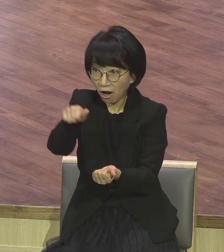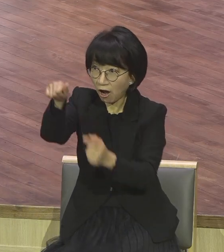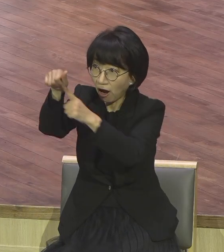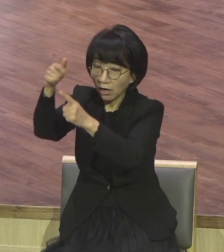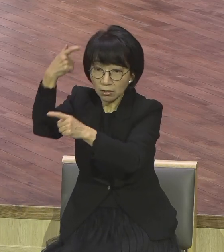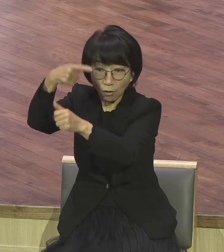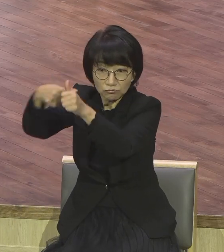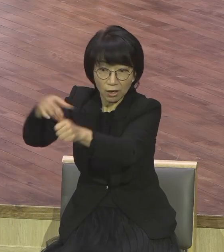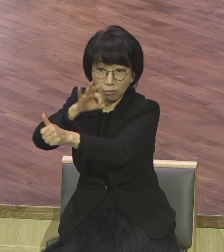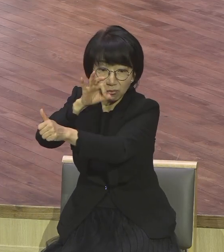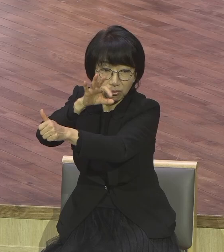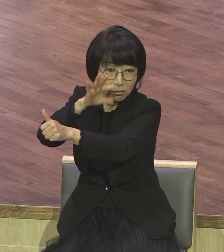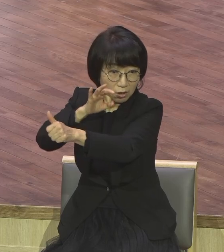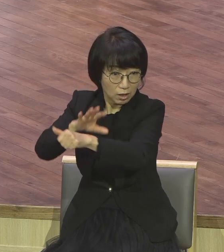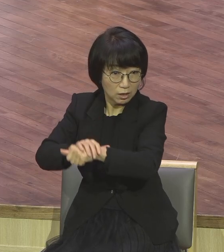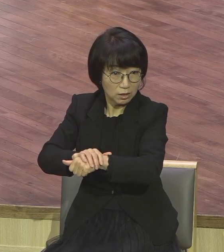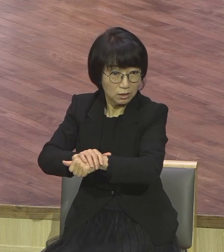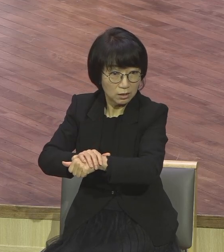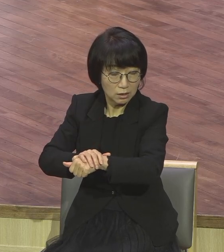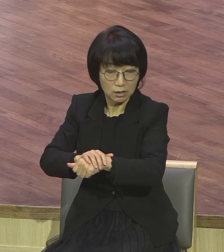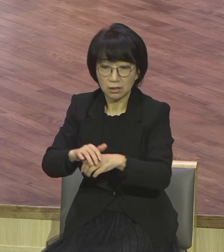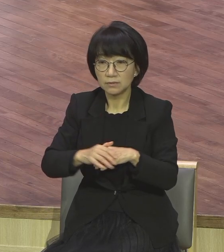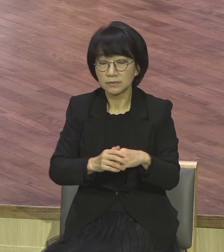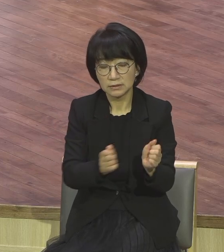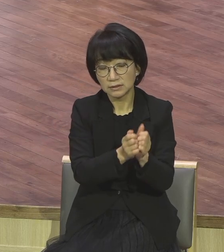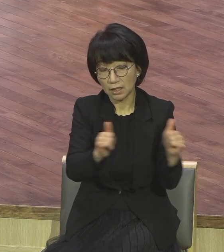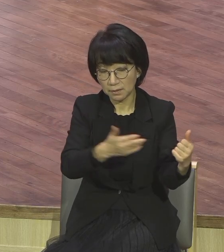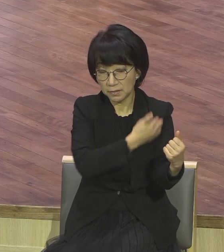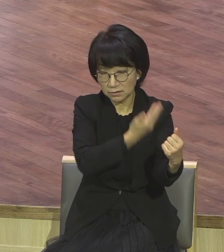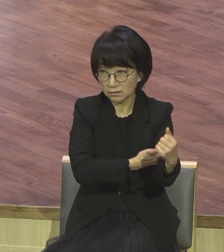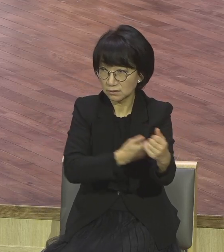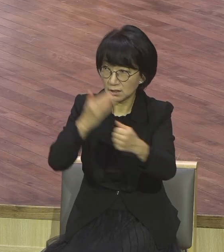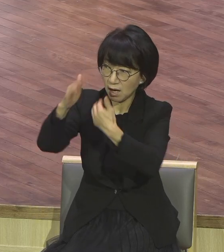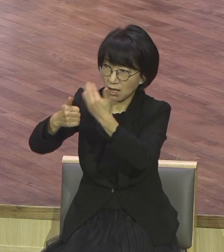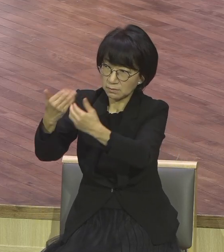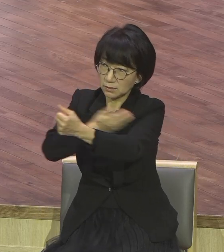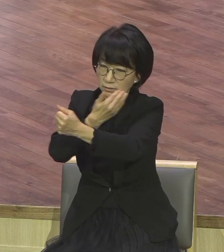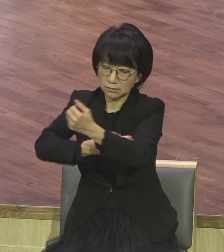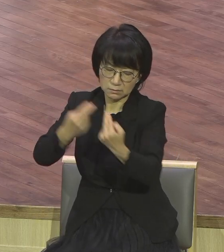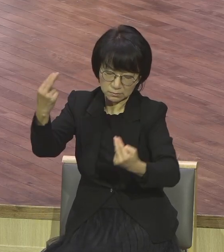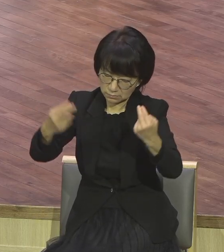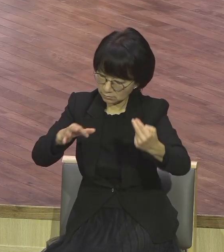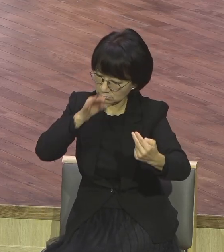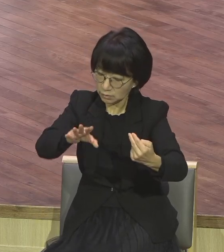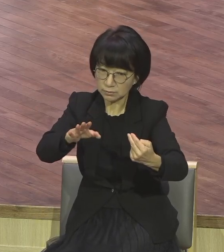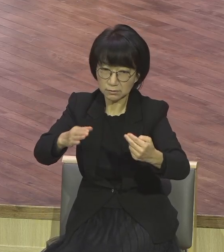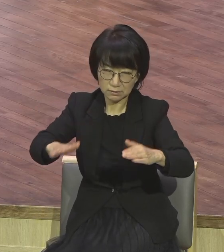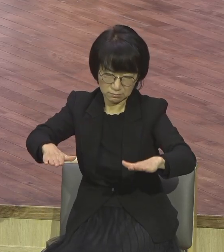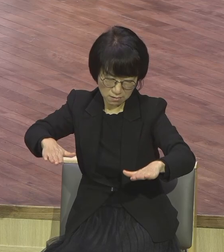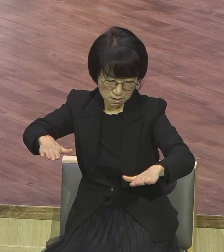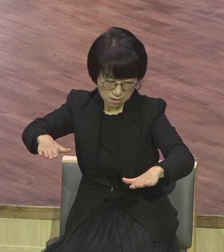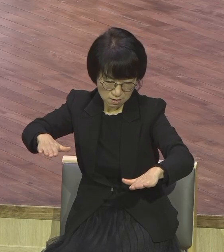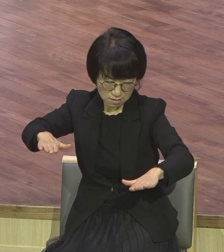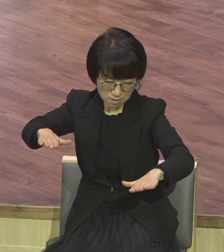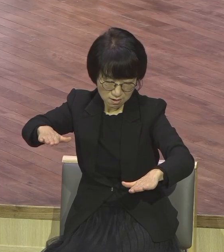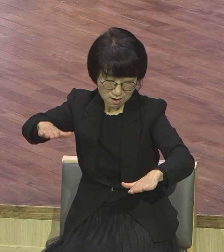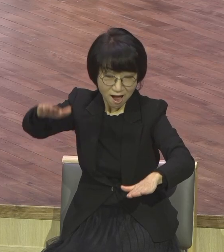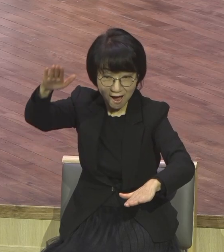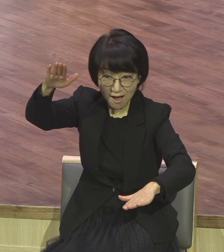인간의 능력과 하나님의 능력은 비교할 수가 없을 정도로 차이가 나기 때문에 그러면서 우리의 존재